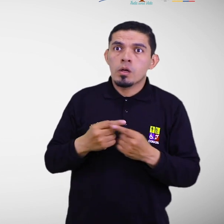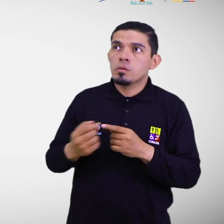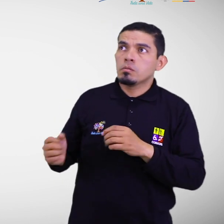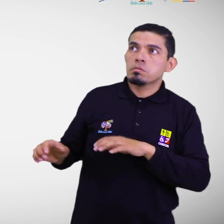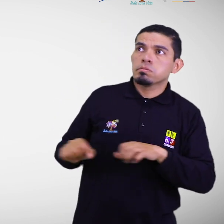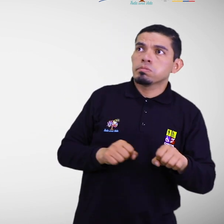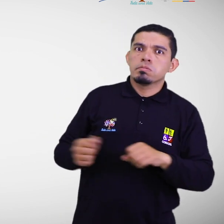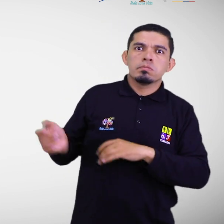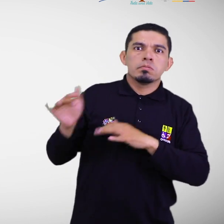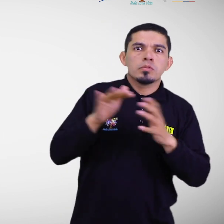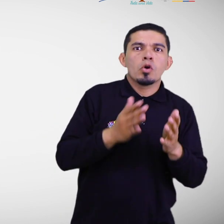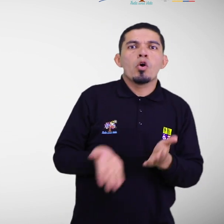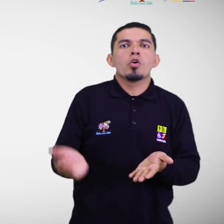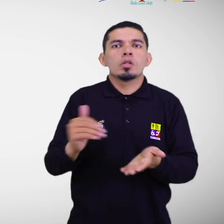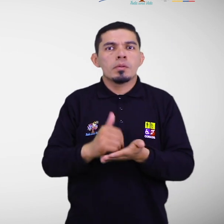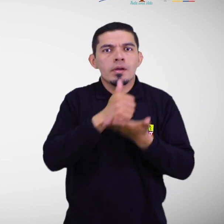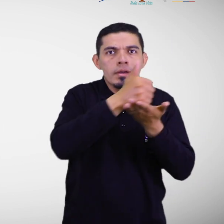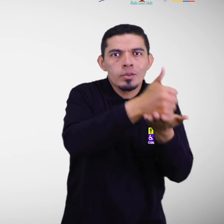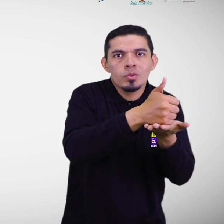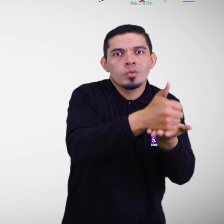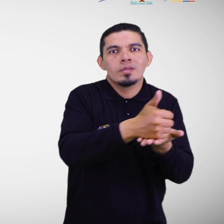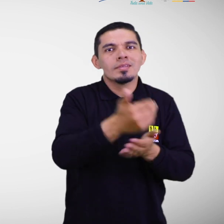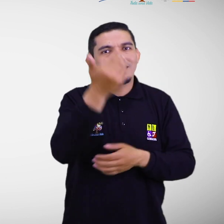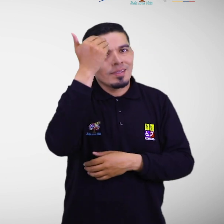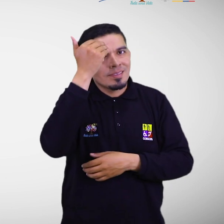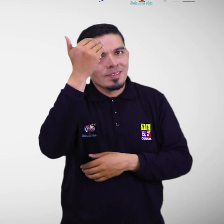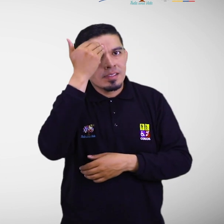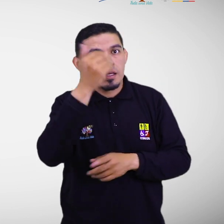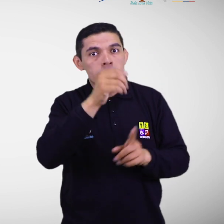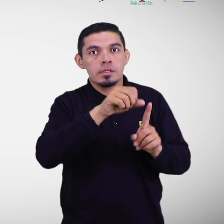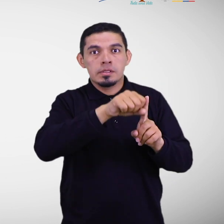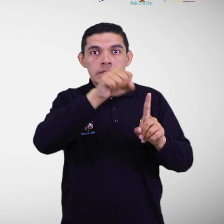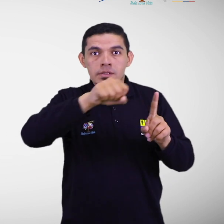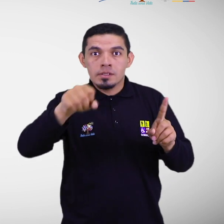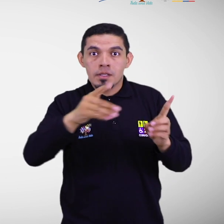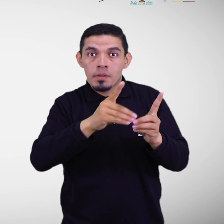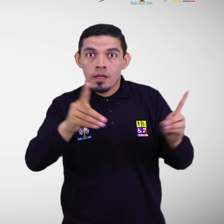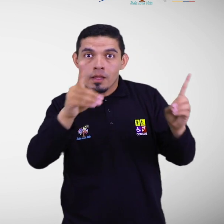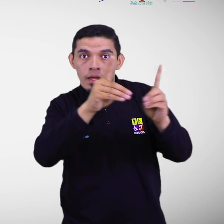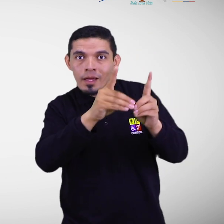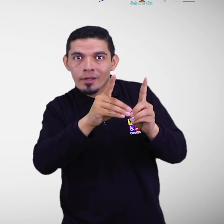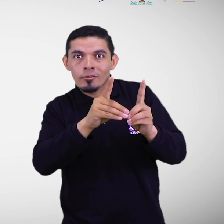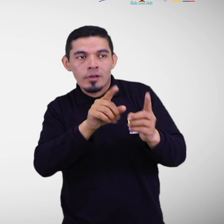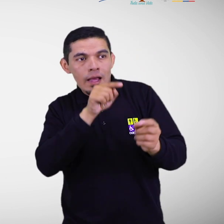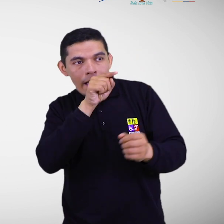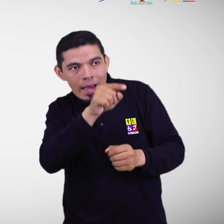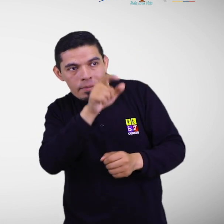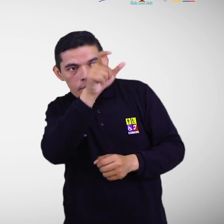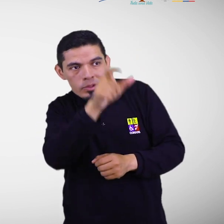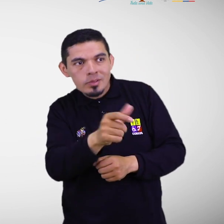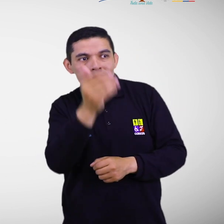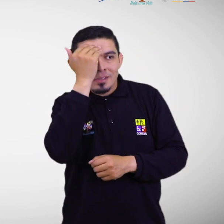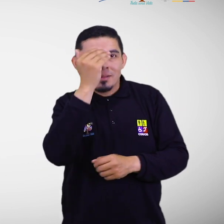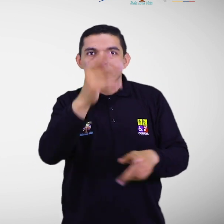respuesta y recuperación, en vista que, de este análisis depende la efectividad de estas medidas. Por lo tanto,